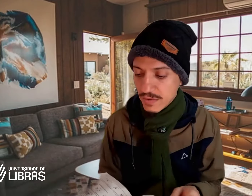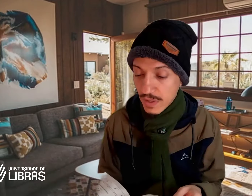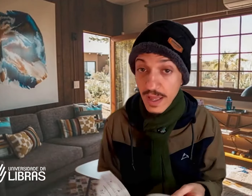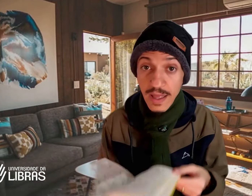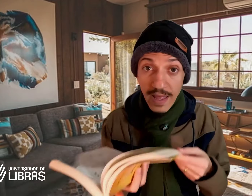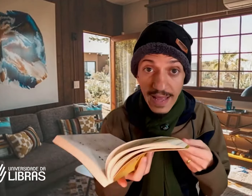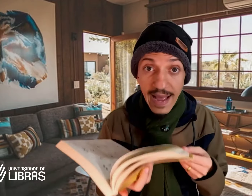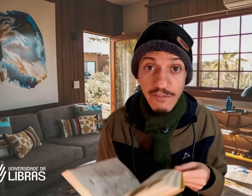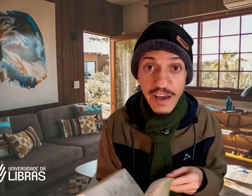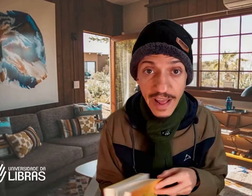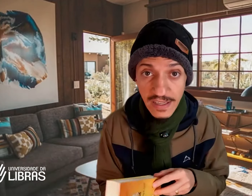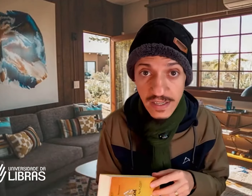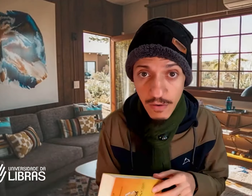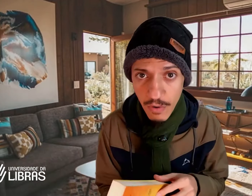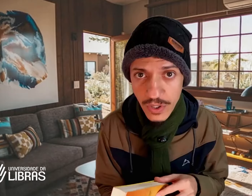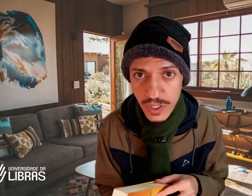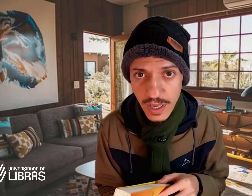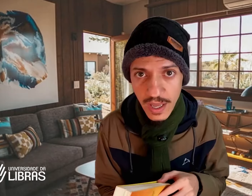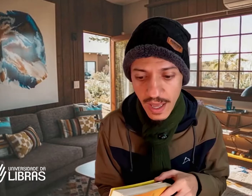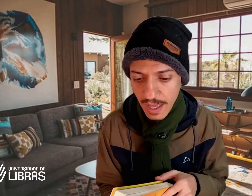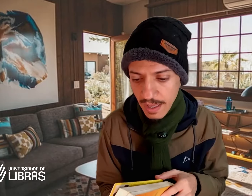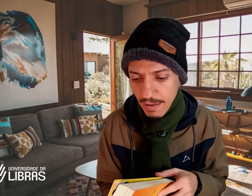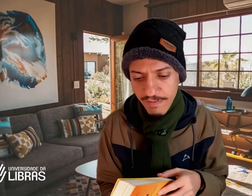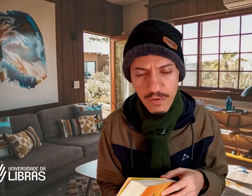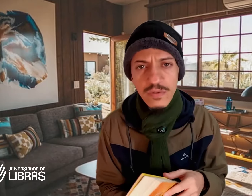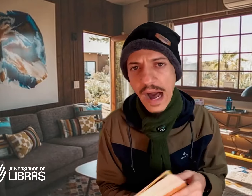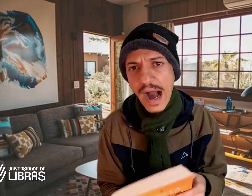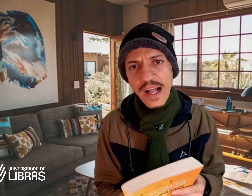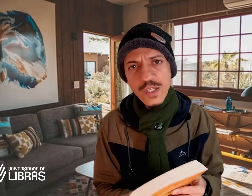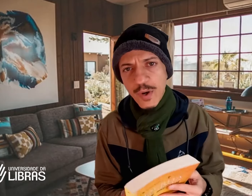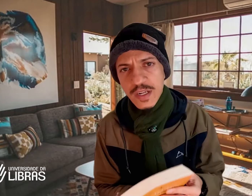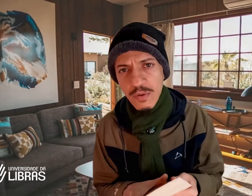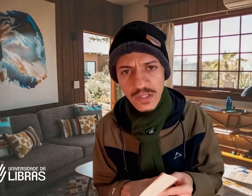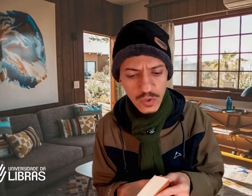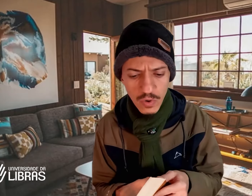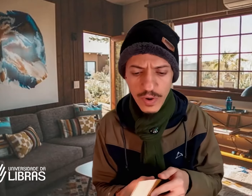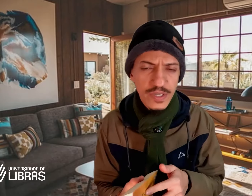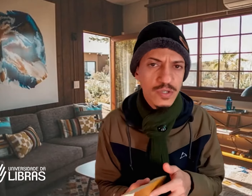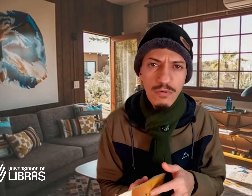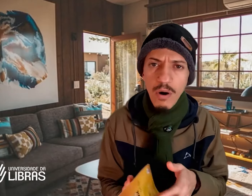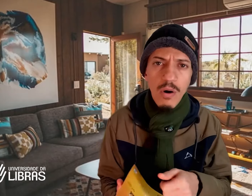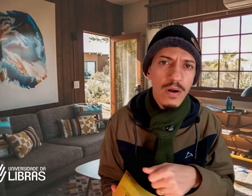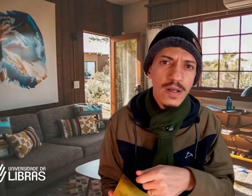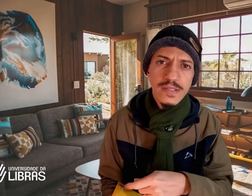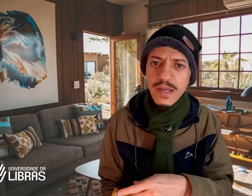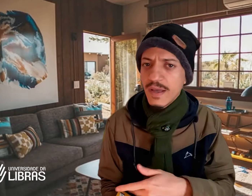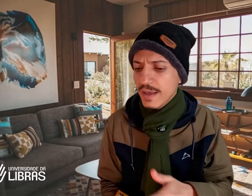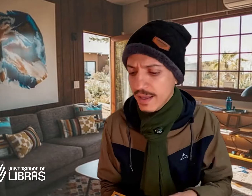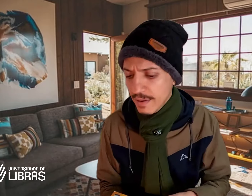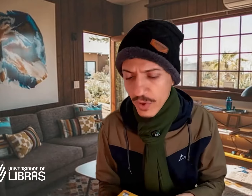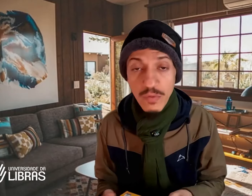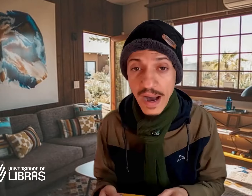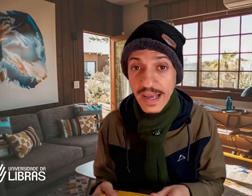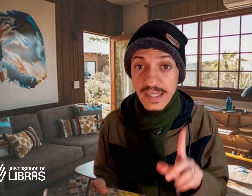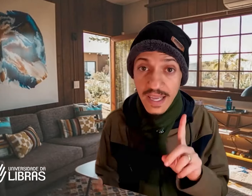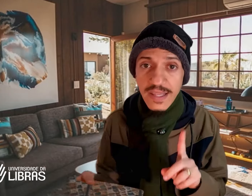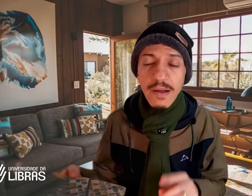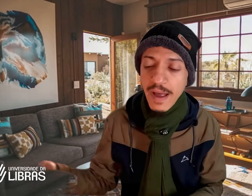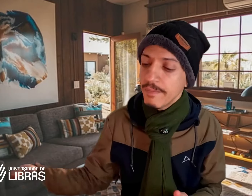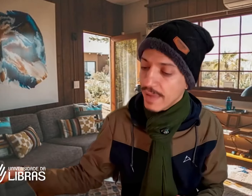ele é referência hoje em faculdades, pós-graduações, escolas e muito mais, e também em